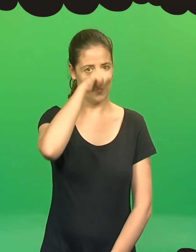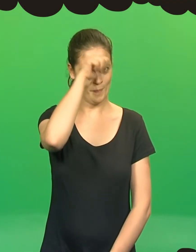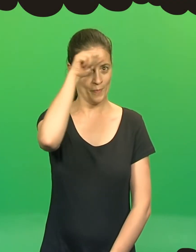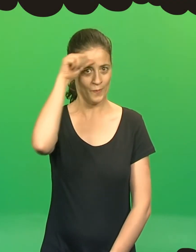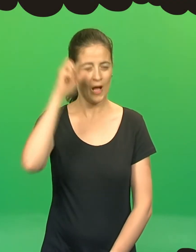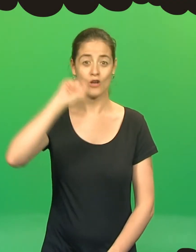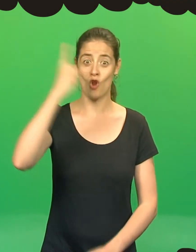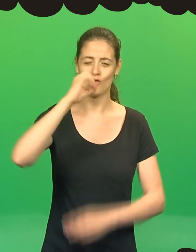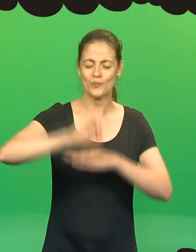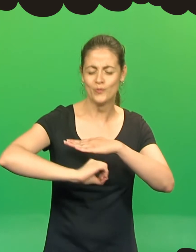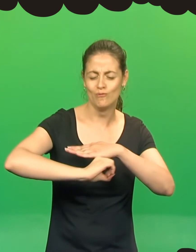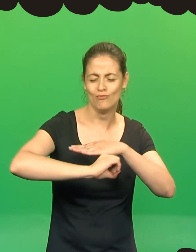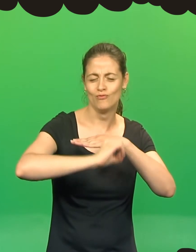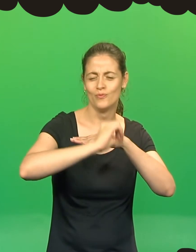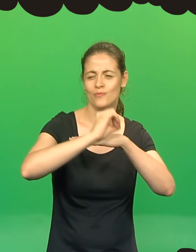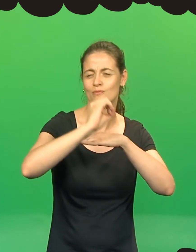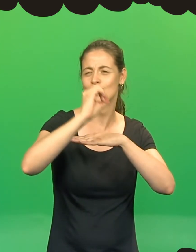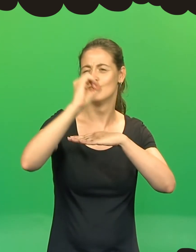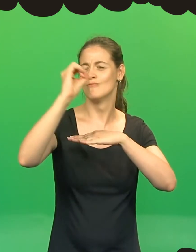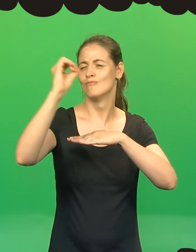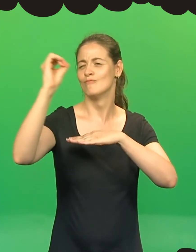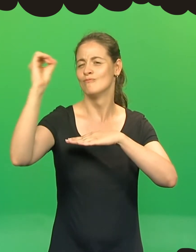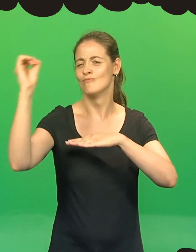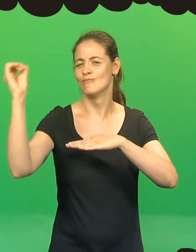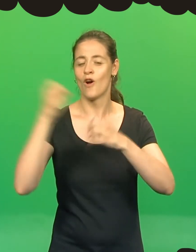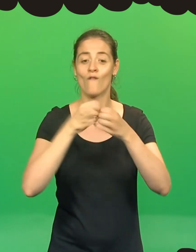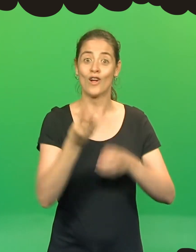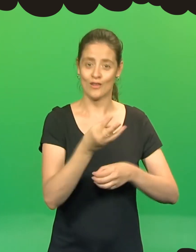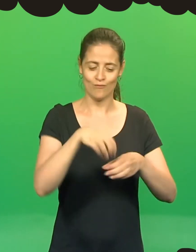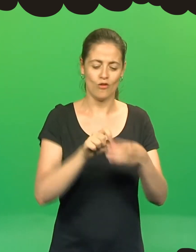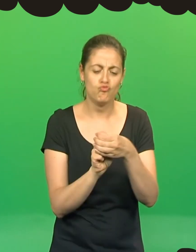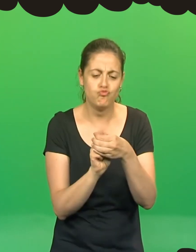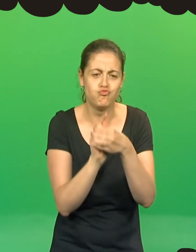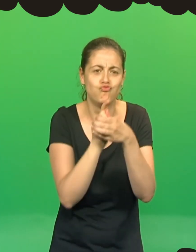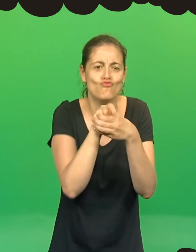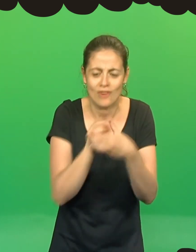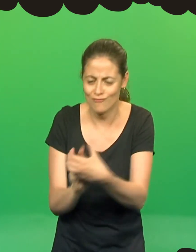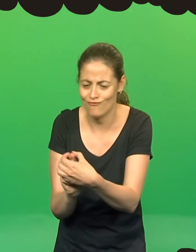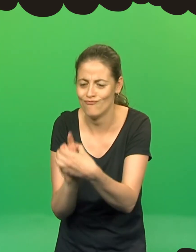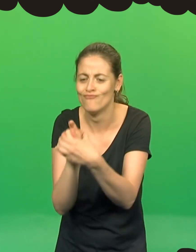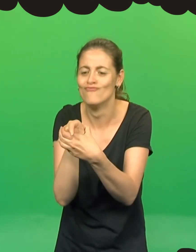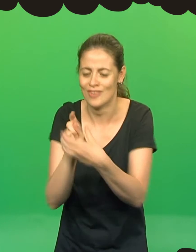Um domingo de madrugada, o sol apareceu e, de dentro dos ovos,